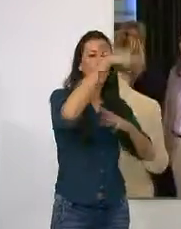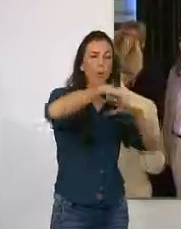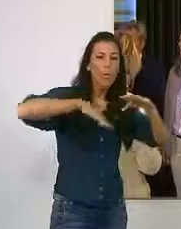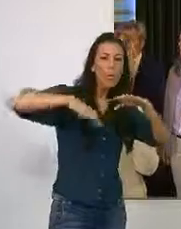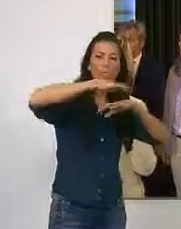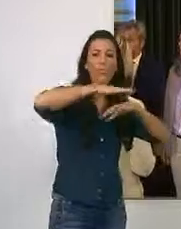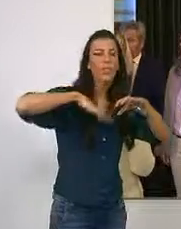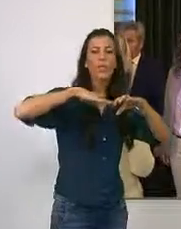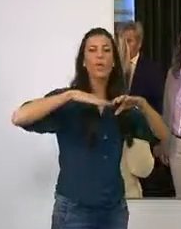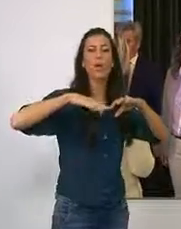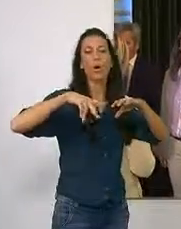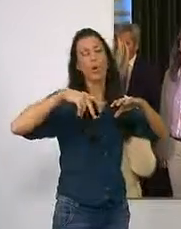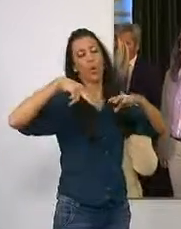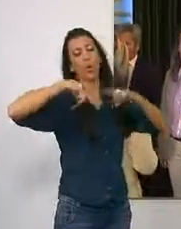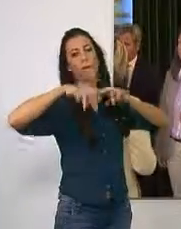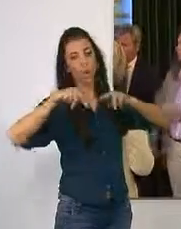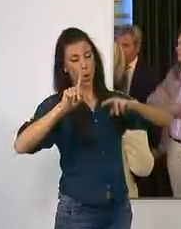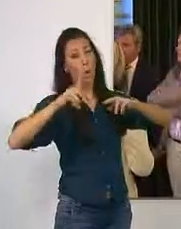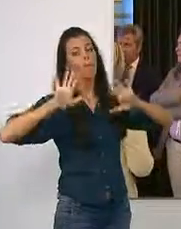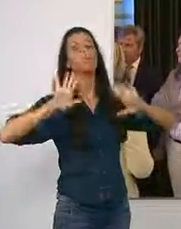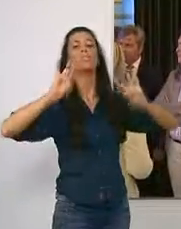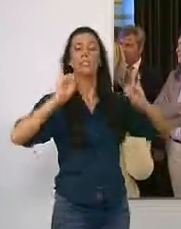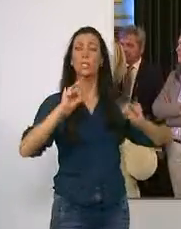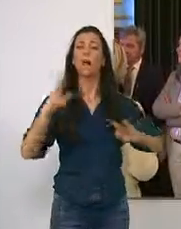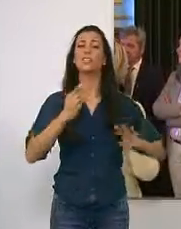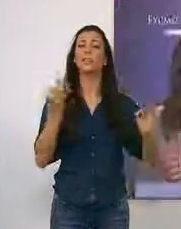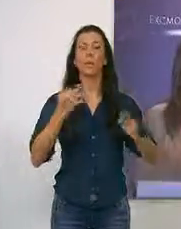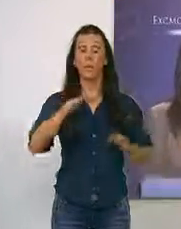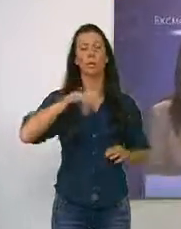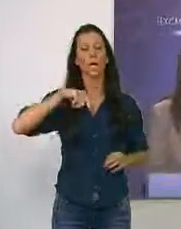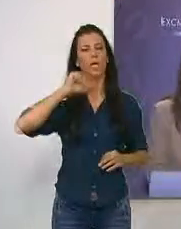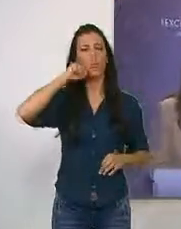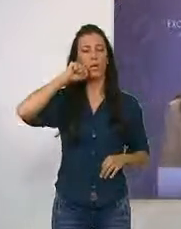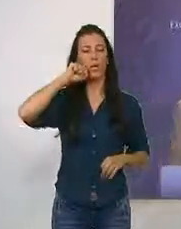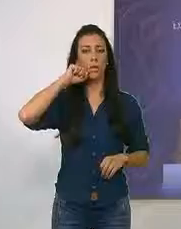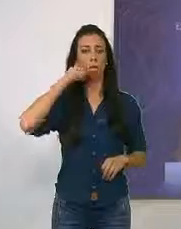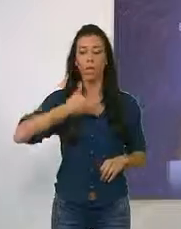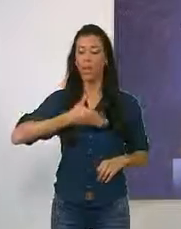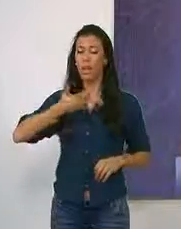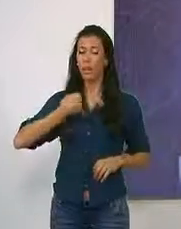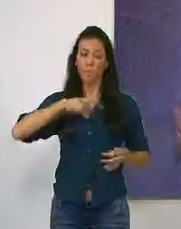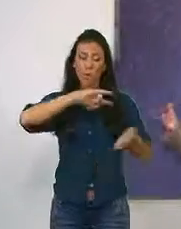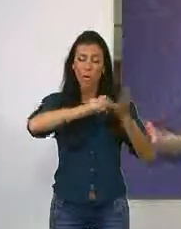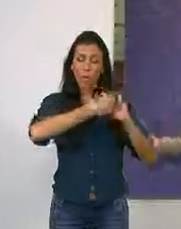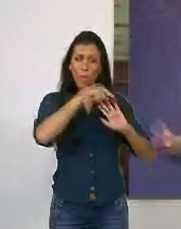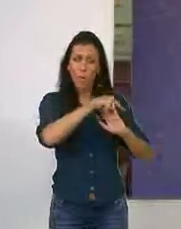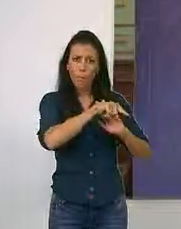desarrollados desde el punto de vista urbanístico, pero sí a la localidad de Motril. Para la alcaldesa el plan se ha llevado